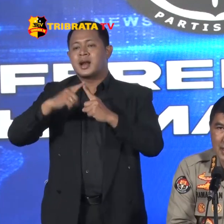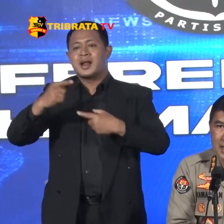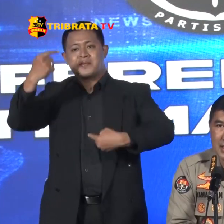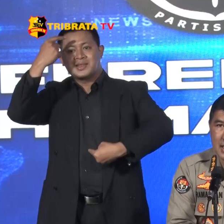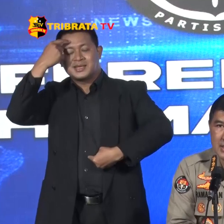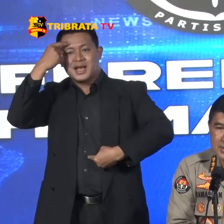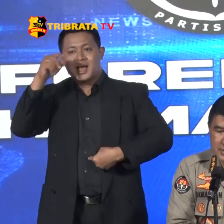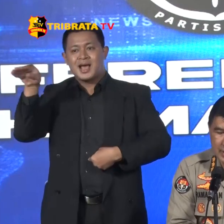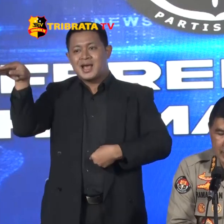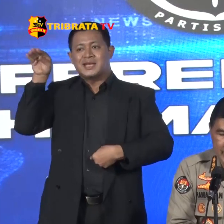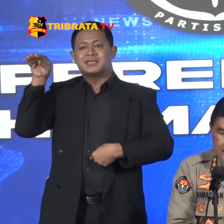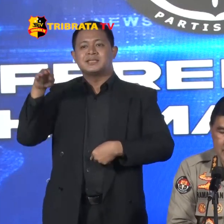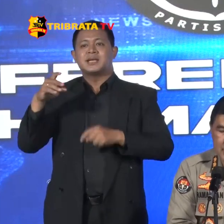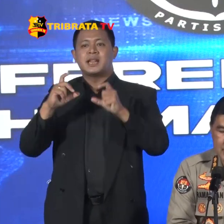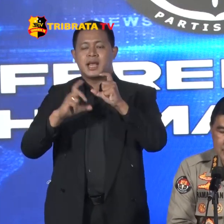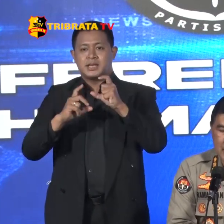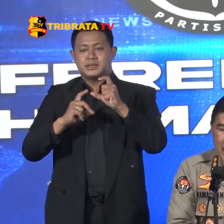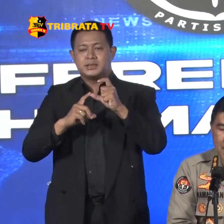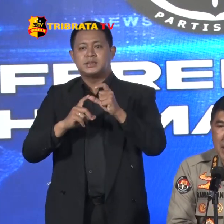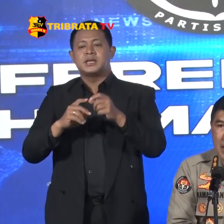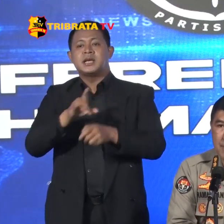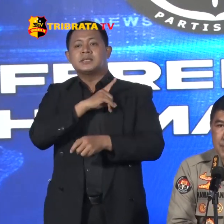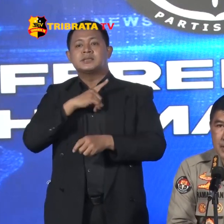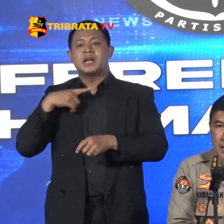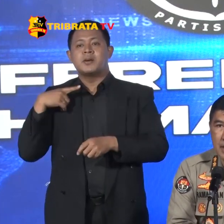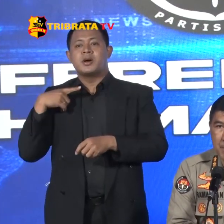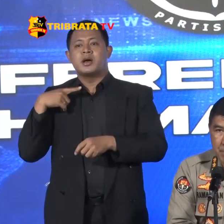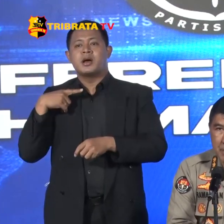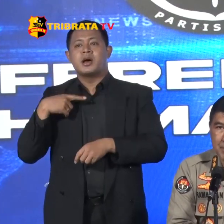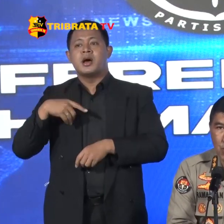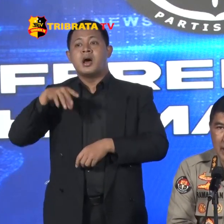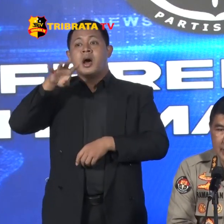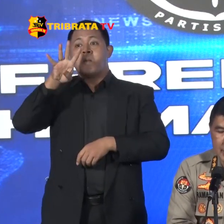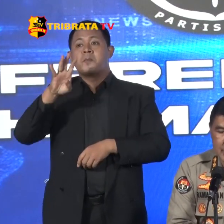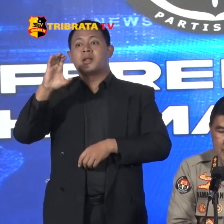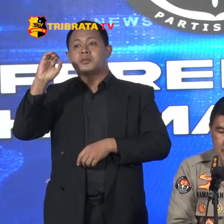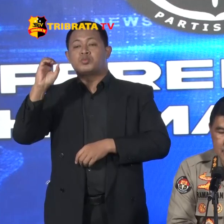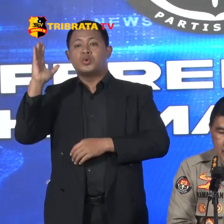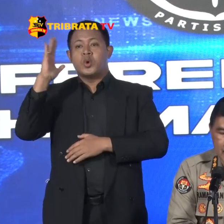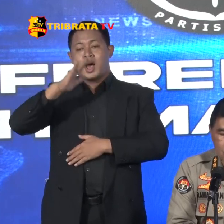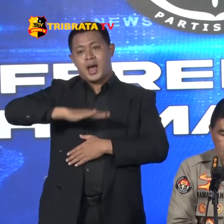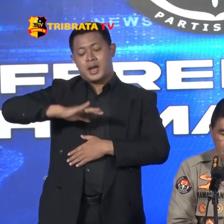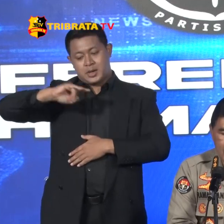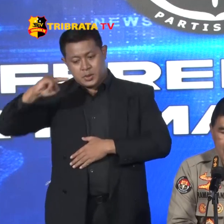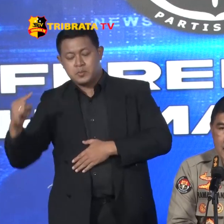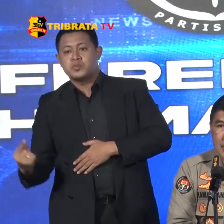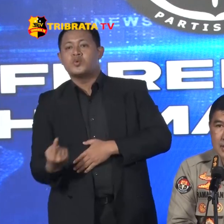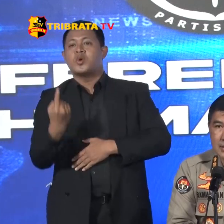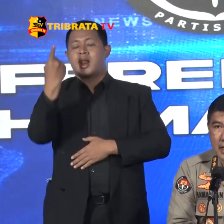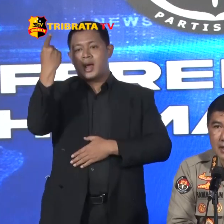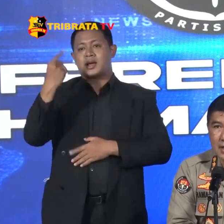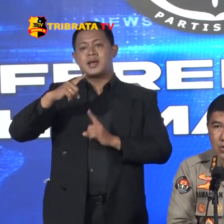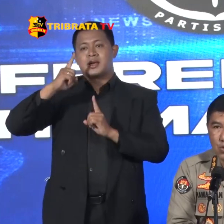tersangka ZS Selama 40 hari Terhitung mulai